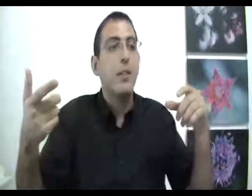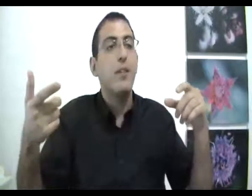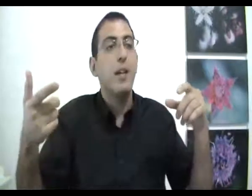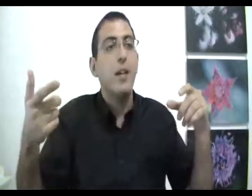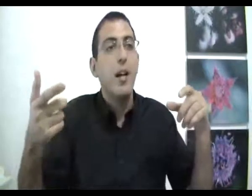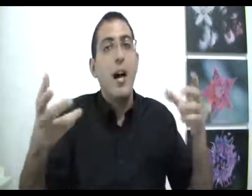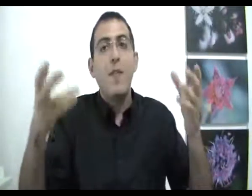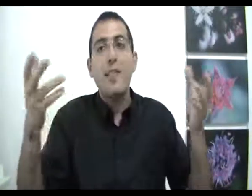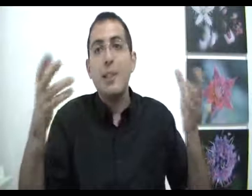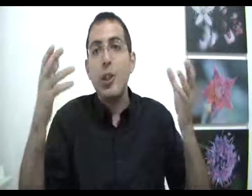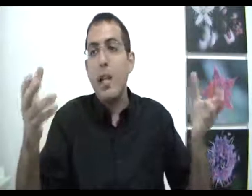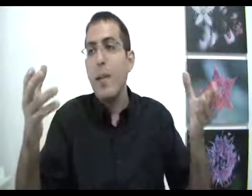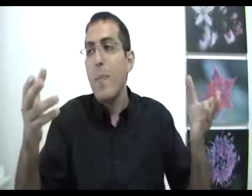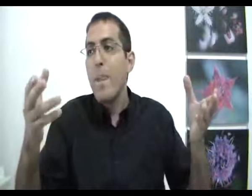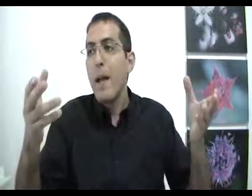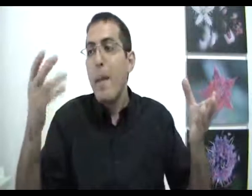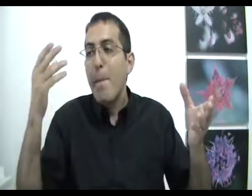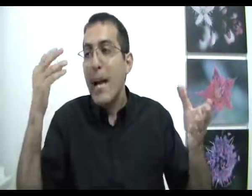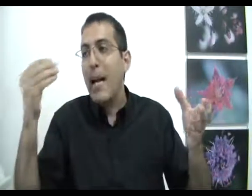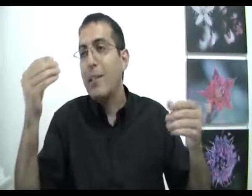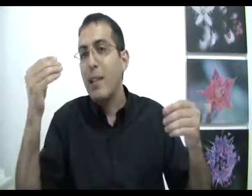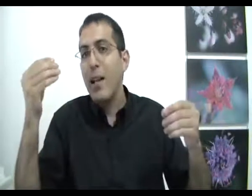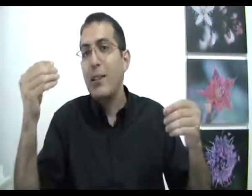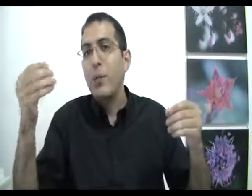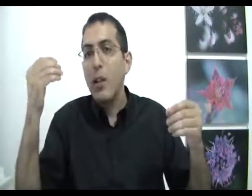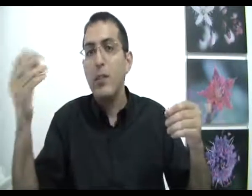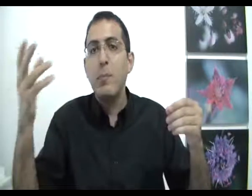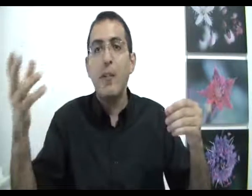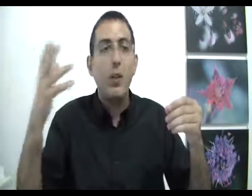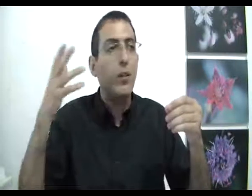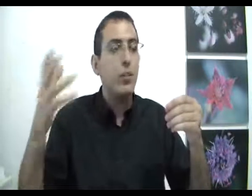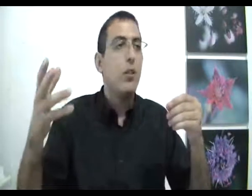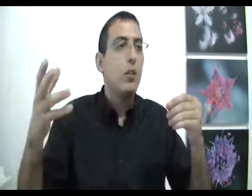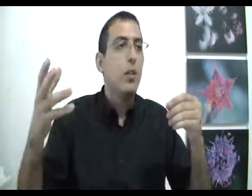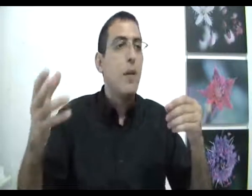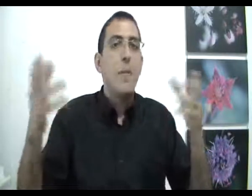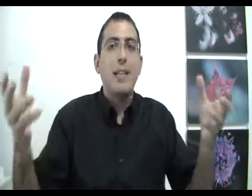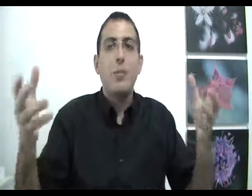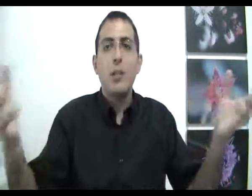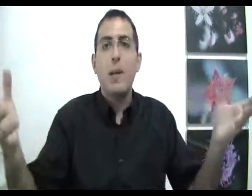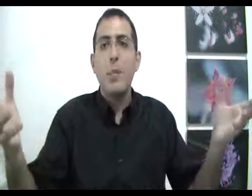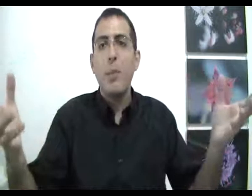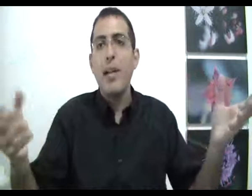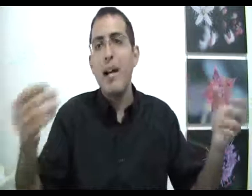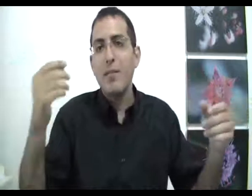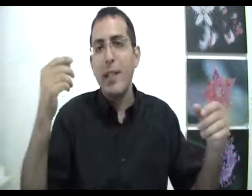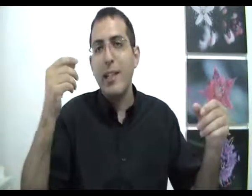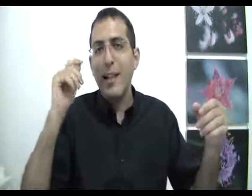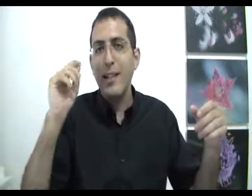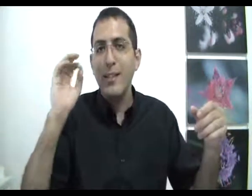הדבר אבל מצד שני, מאחר שהדבר הזה הוא ללא סיבה וללא רצון ומלאז אומר שגם אין פה בחירה ואני אחדד את זה